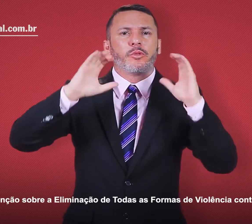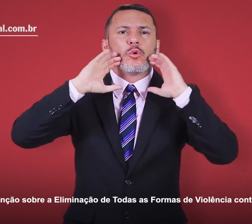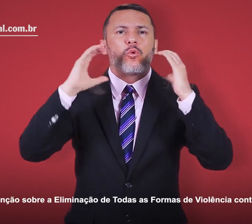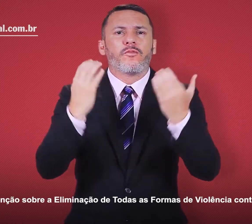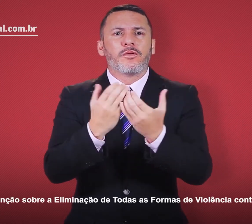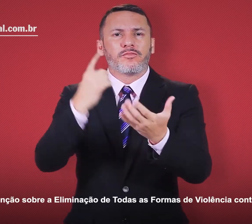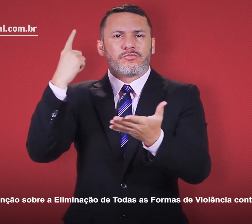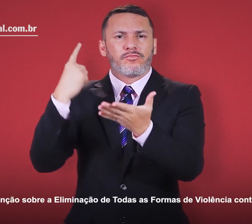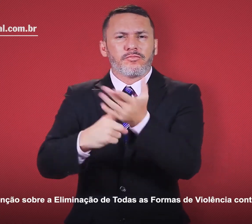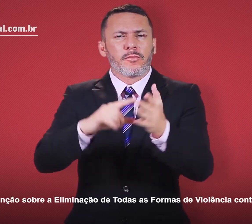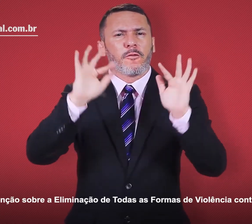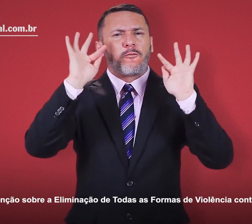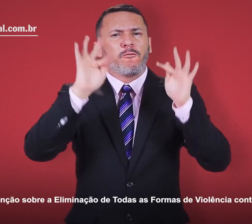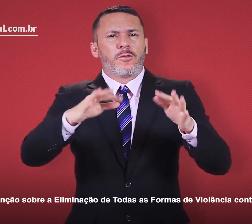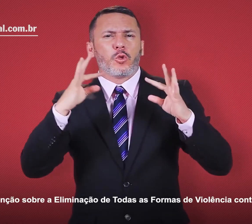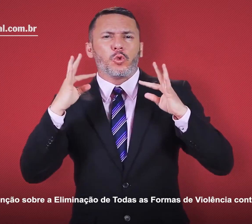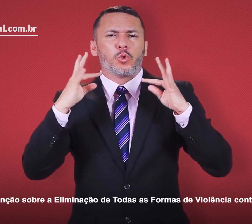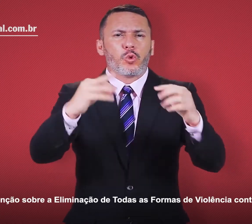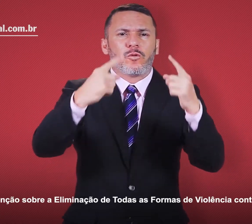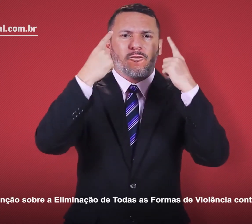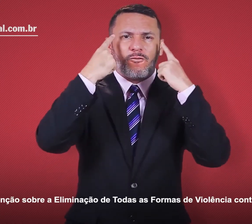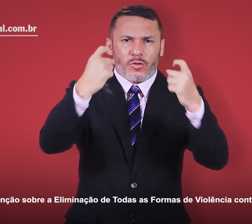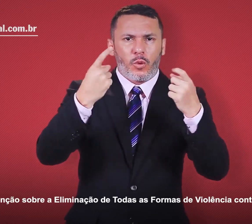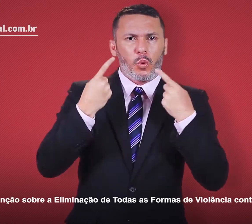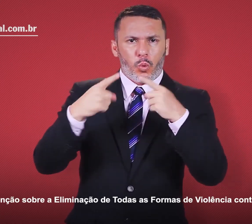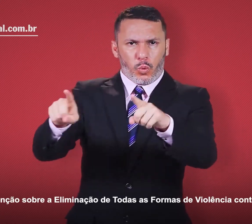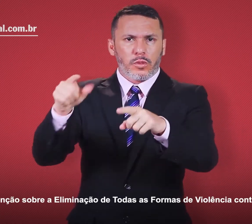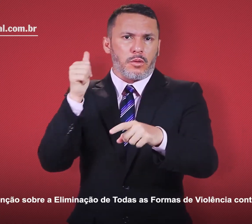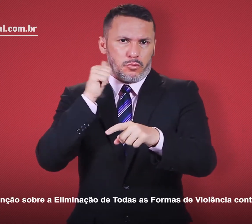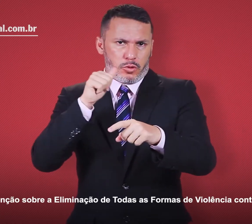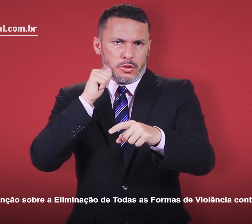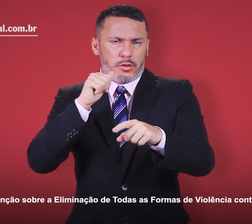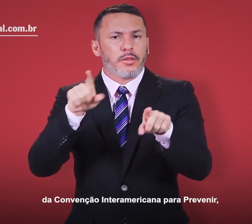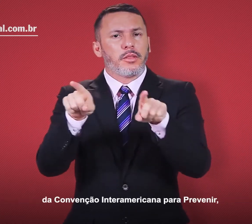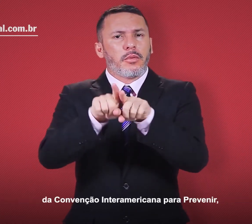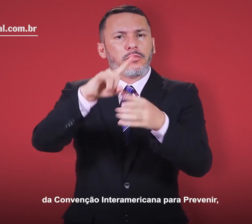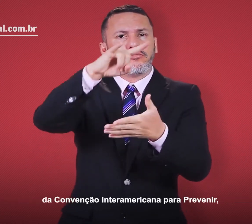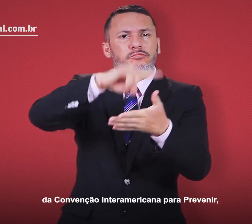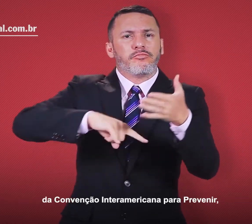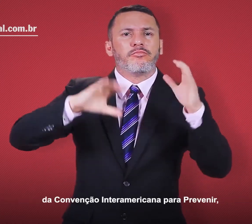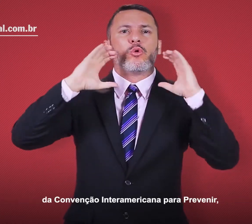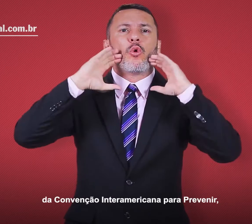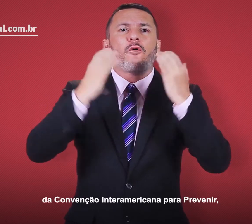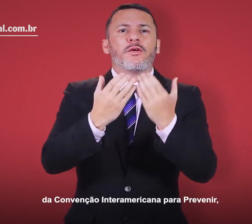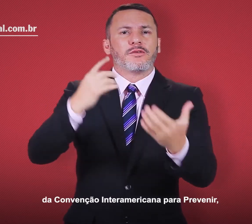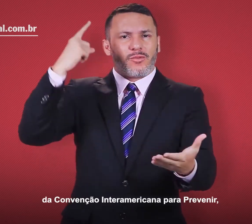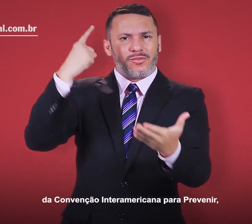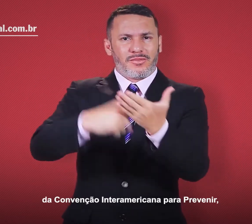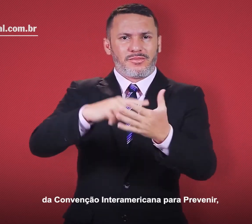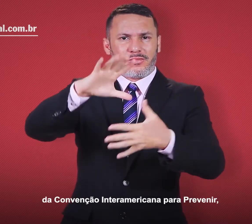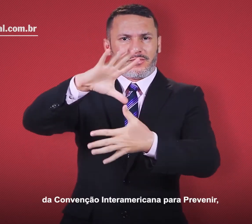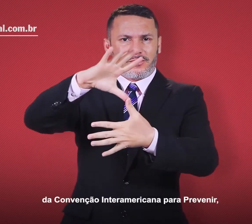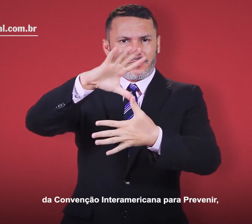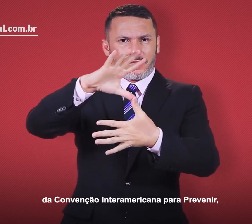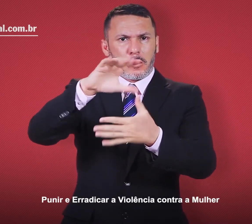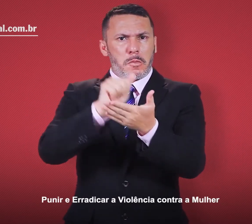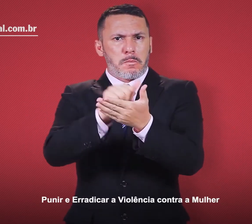a Eliminação de Todas as Formas de Violência contra a Mulher, da Convenção Interamericana para Prevenir, Punir